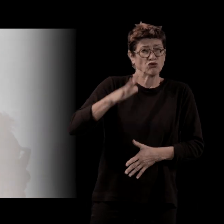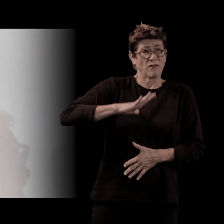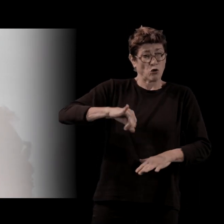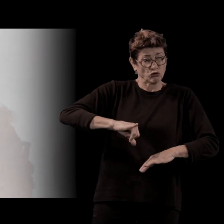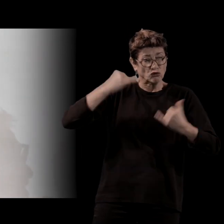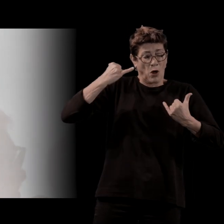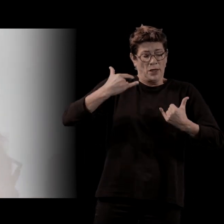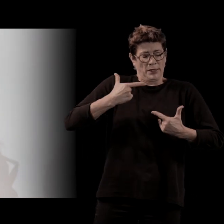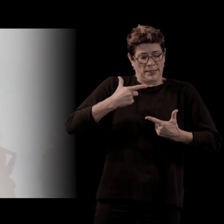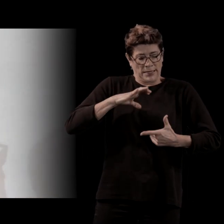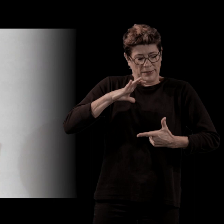actuelle. C'est un peu différent.